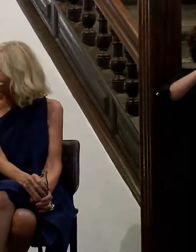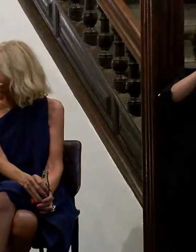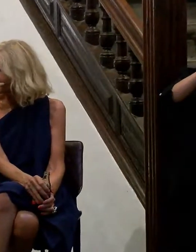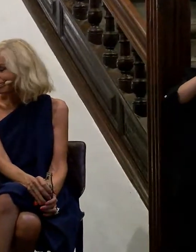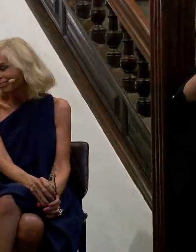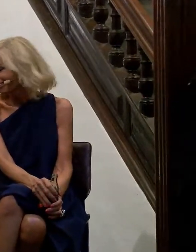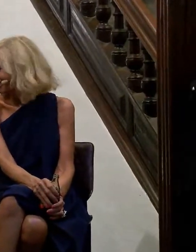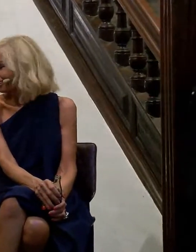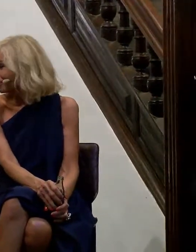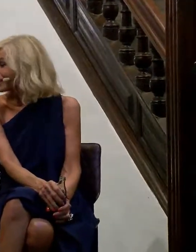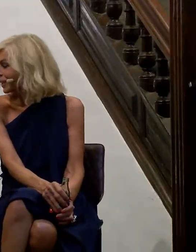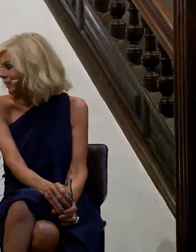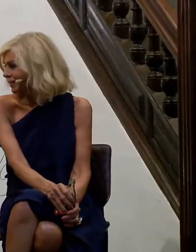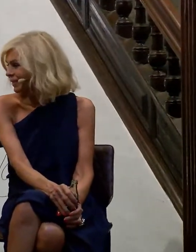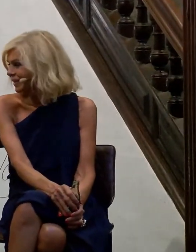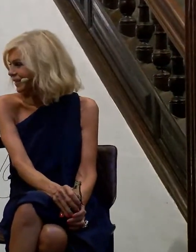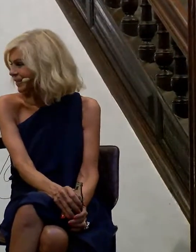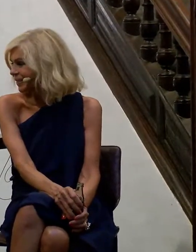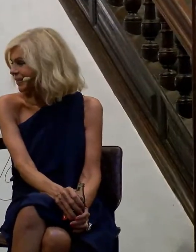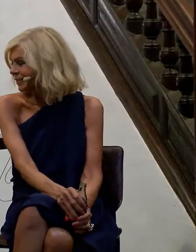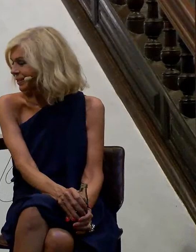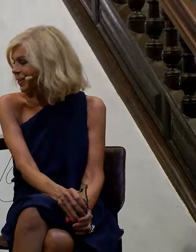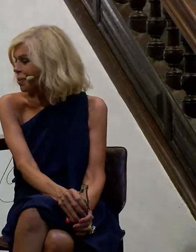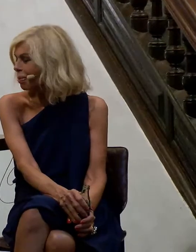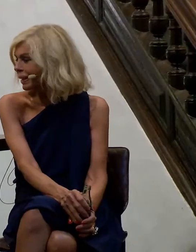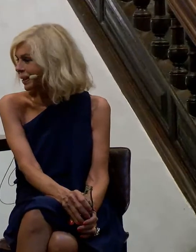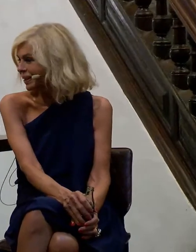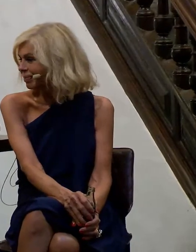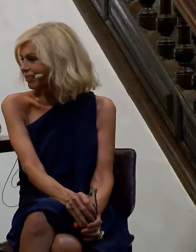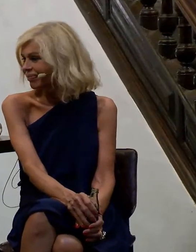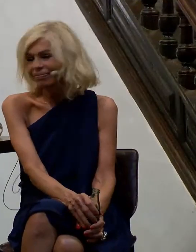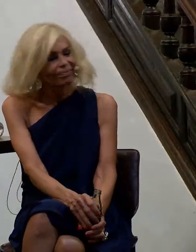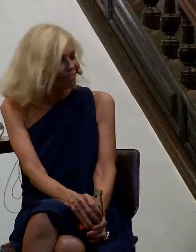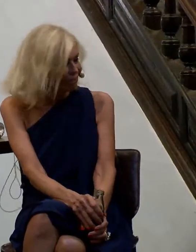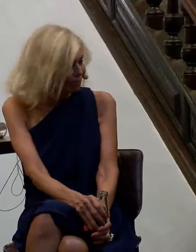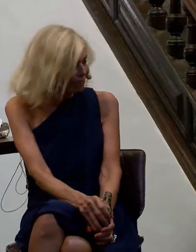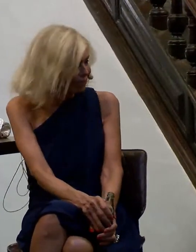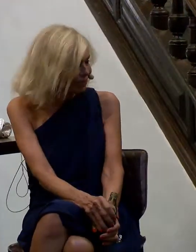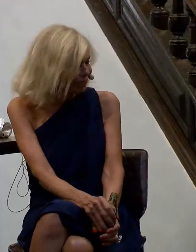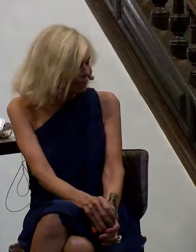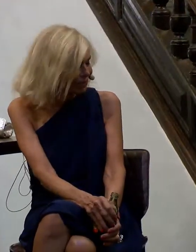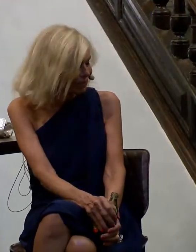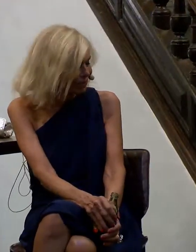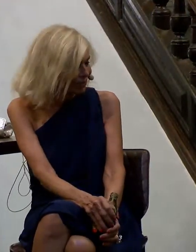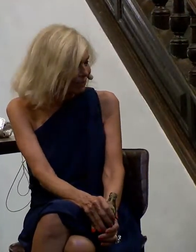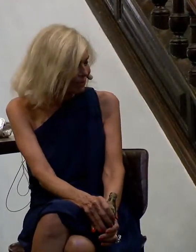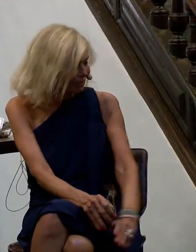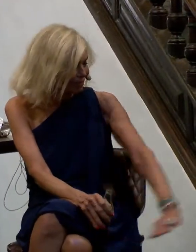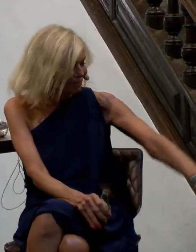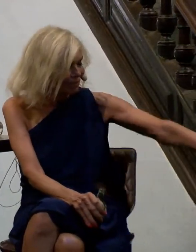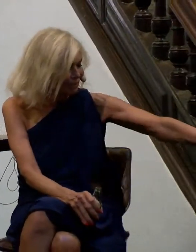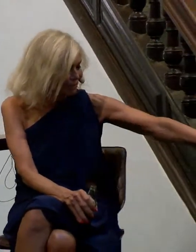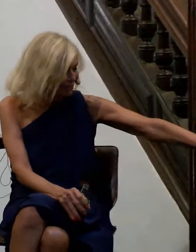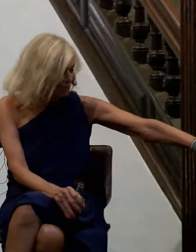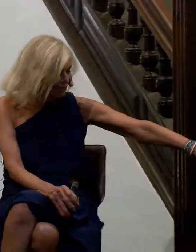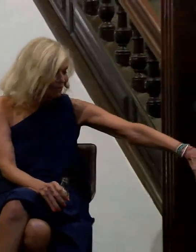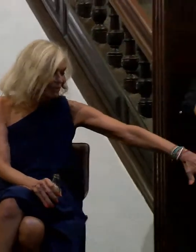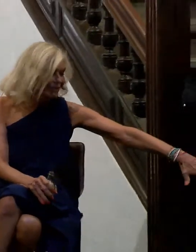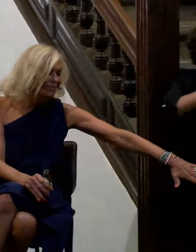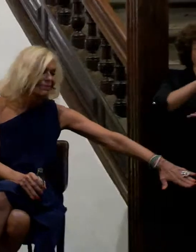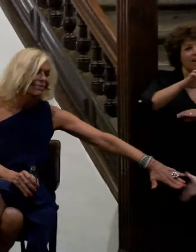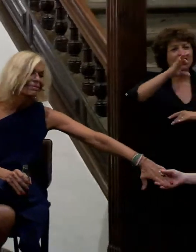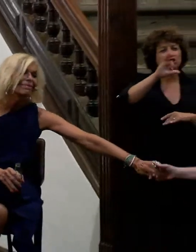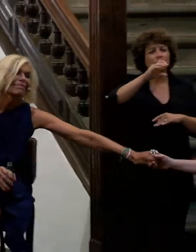muchísimas gracias ha sido un lujo tenerte aquí entre nosotros en nombre de la consejera de Sobepal en nombre del presidente del